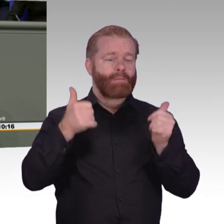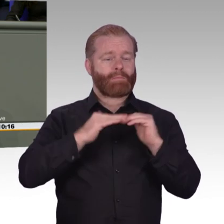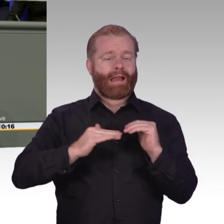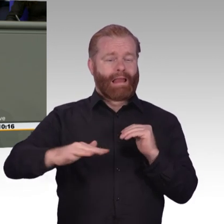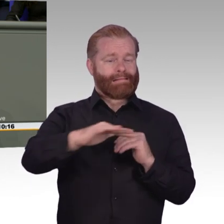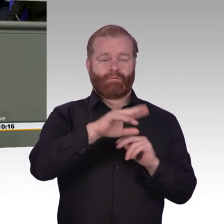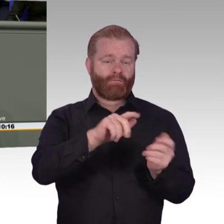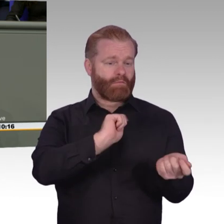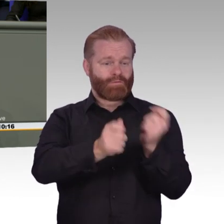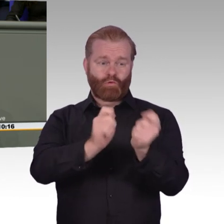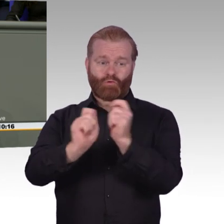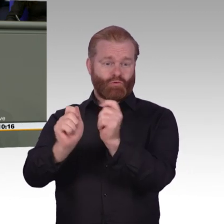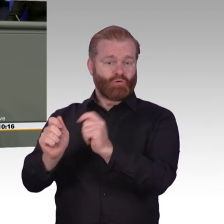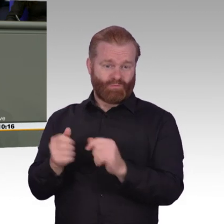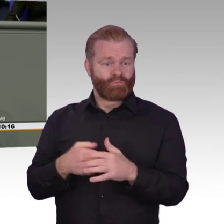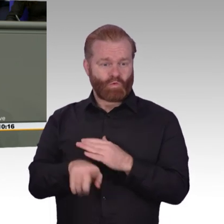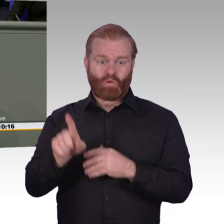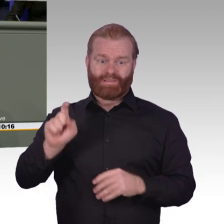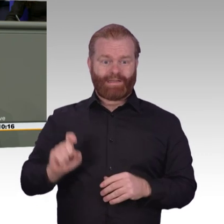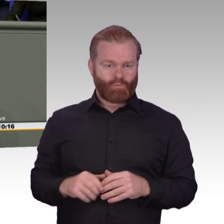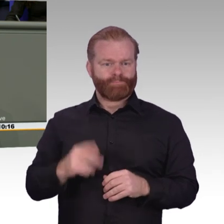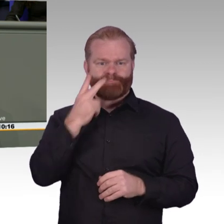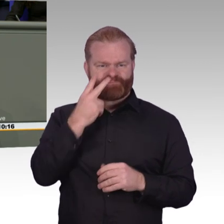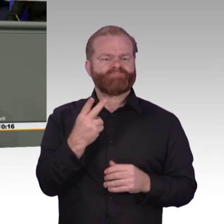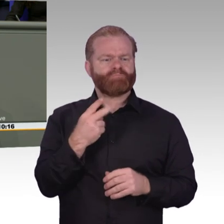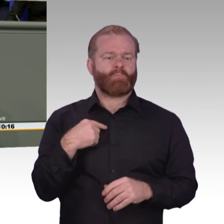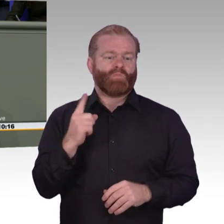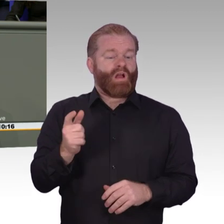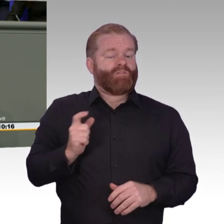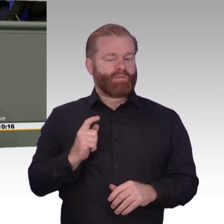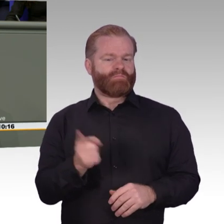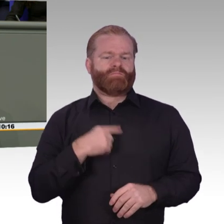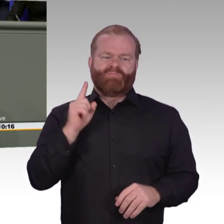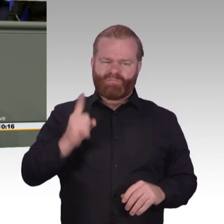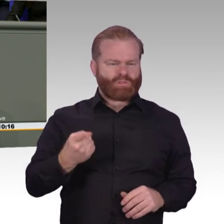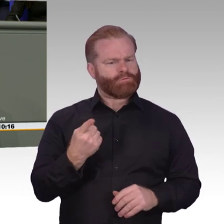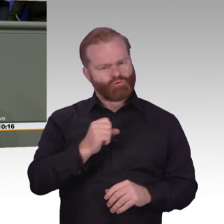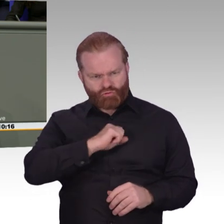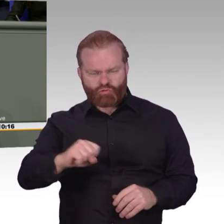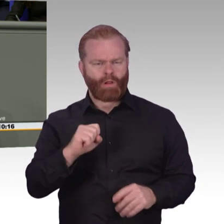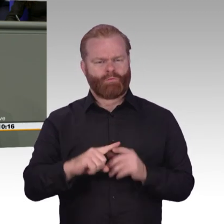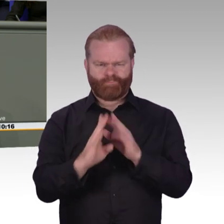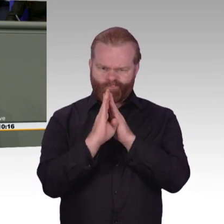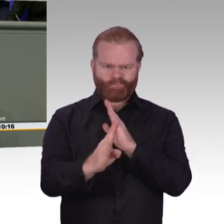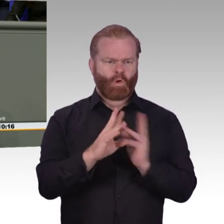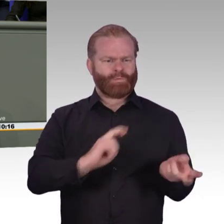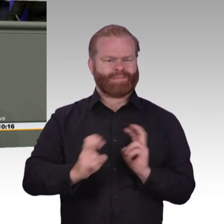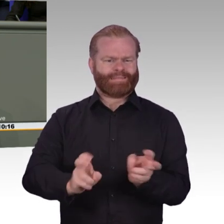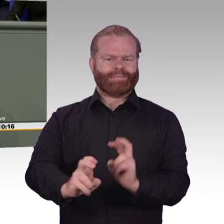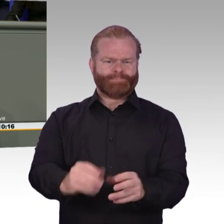das morgen nicht gestalten, denn der Transfer von der analogen Welt in die digitale Welt braucht gesetzliche Änderungen. Wir den Abbau von